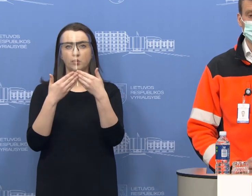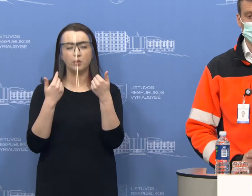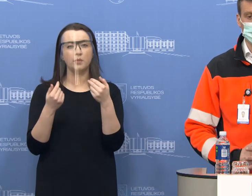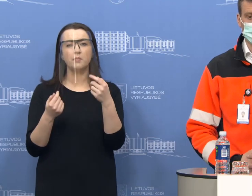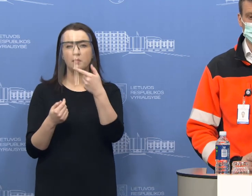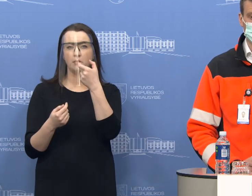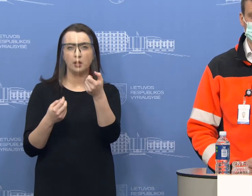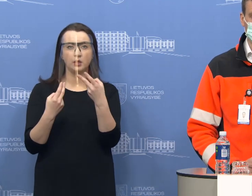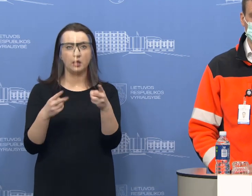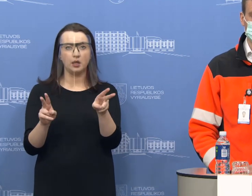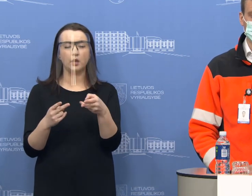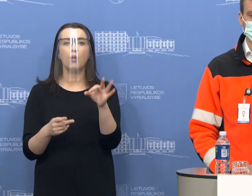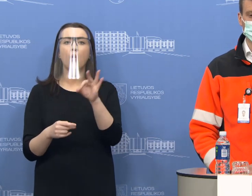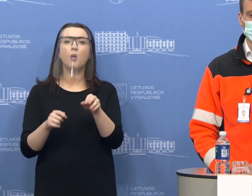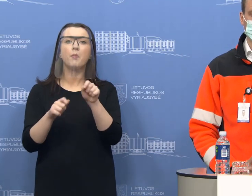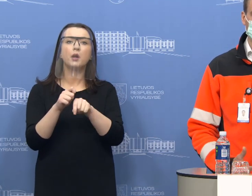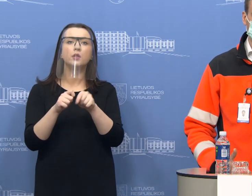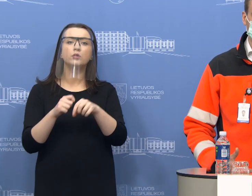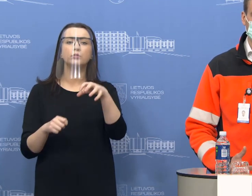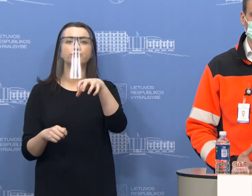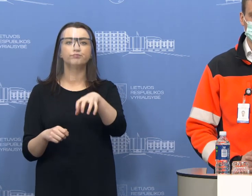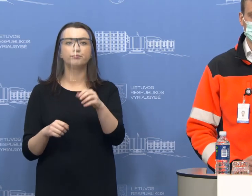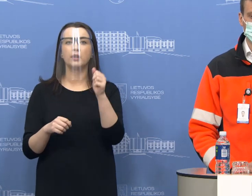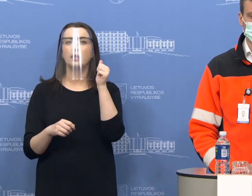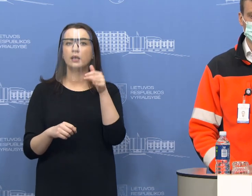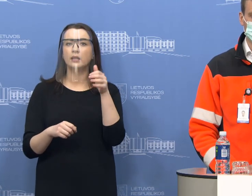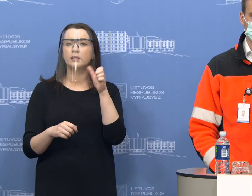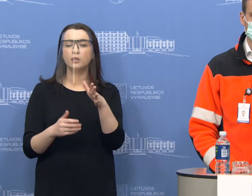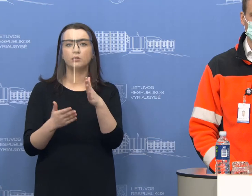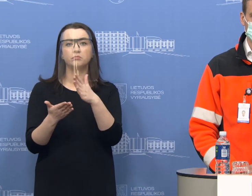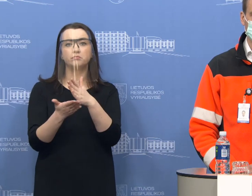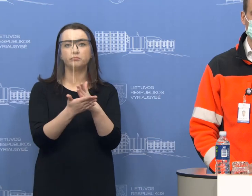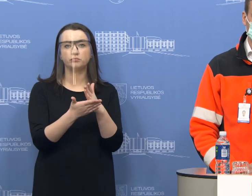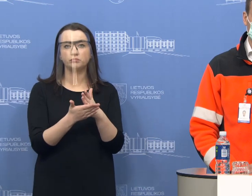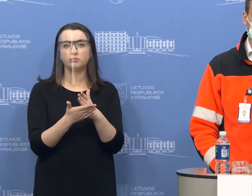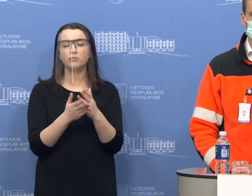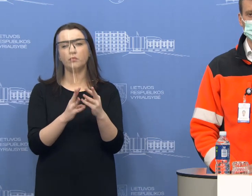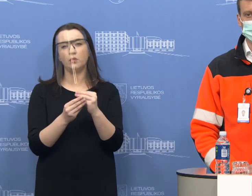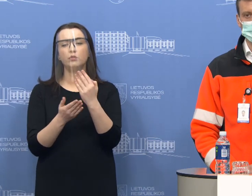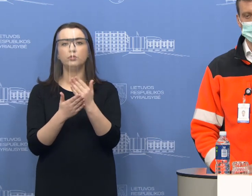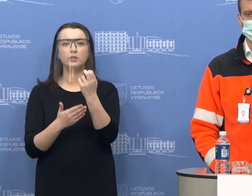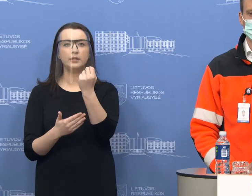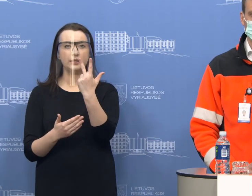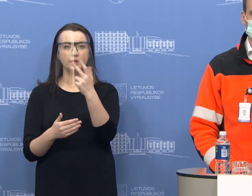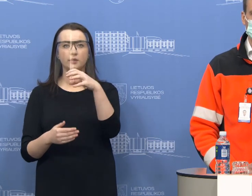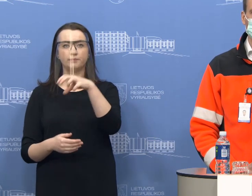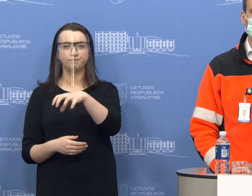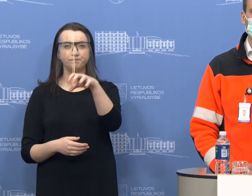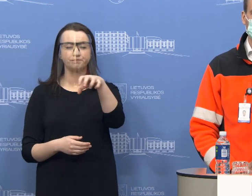Kalbant apie mobilius patikros punktus, tai kiekvieną dieną jų yra 13, tai yra